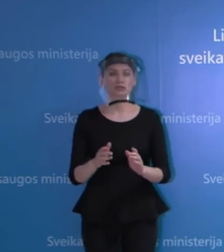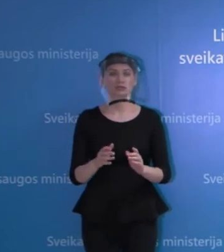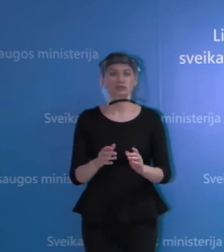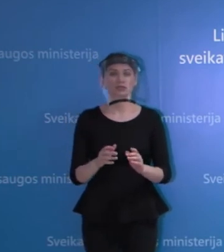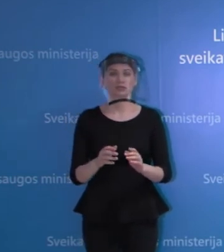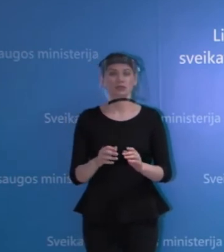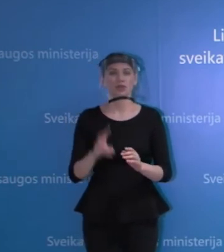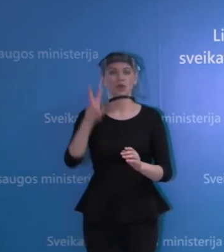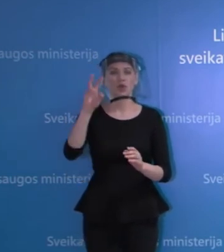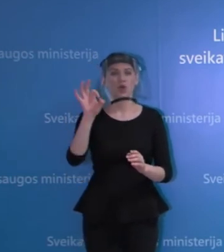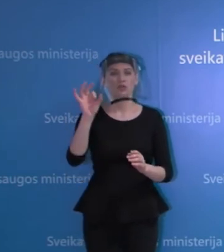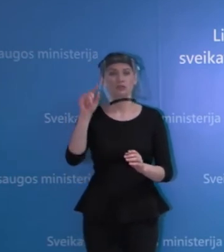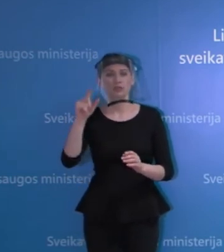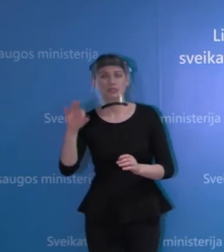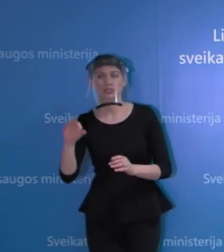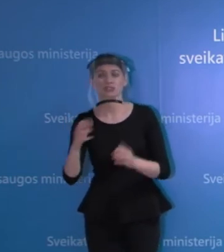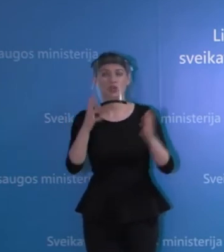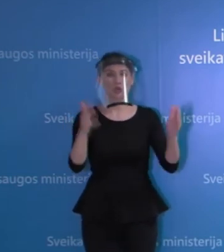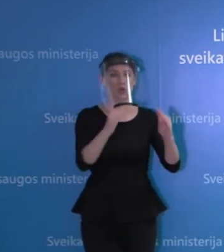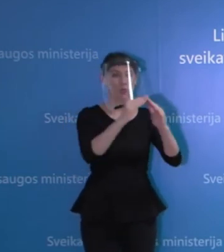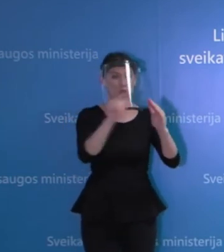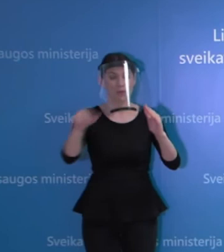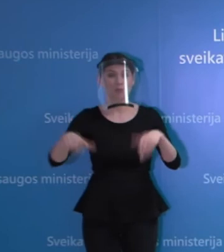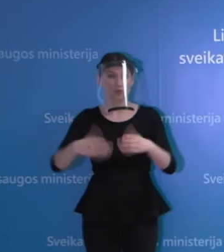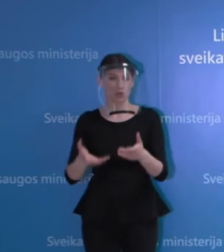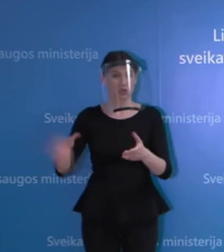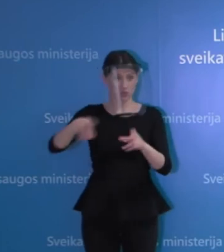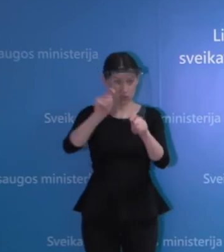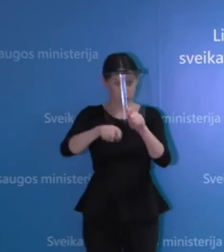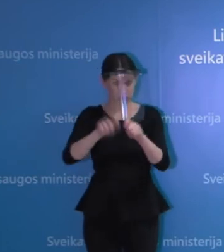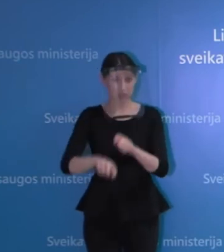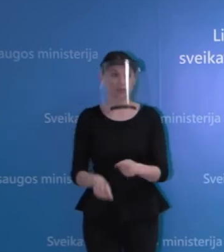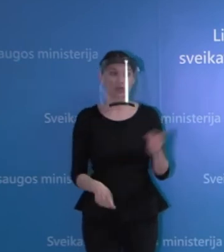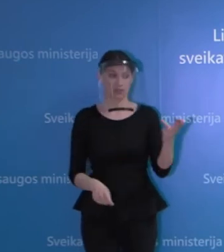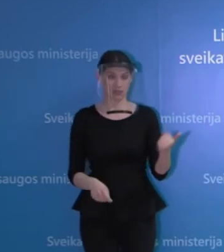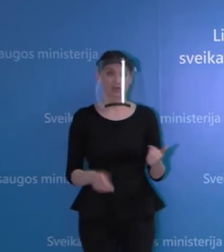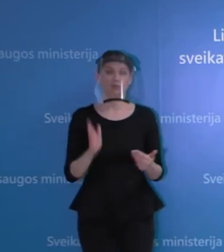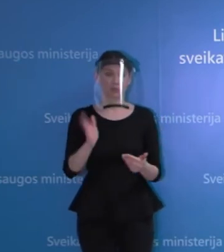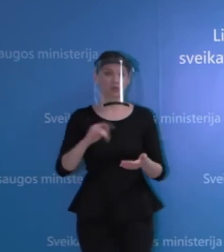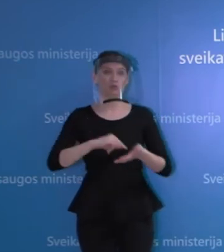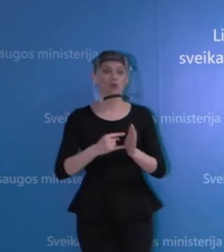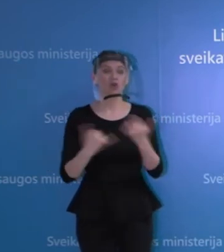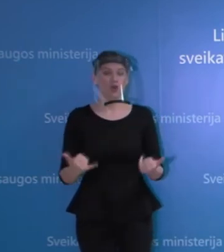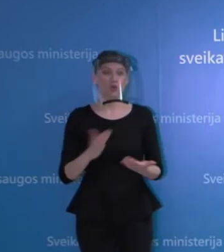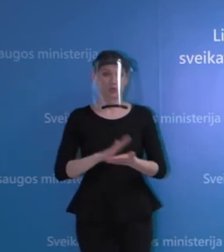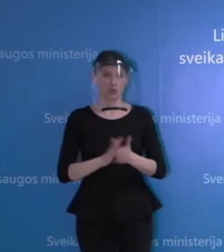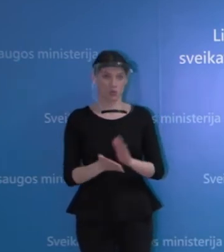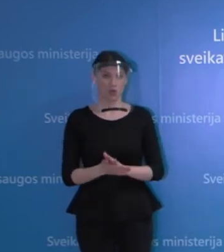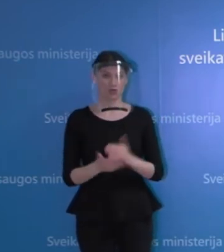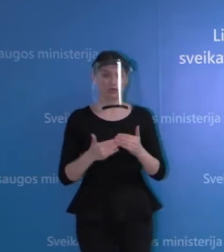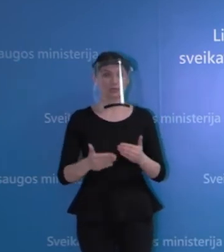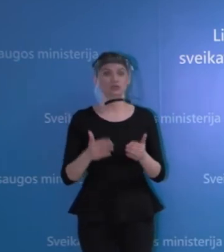ir globos įstaiguose? Taip, ne tik, numatoma, bet ir rengiama ir tiek slaugos, tiek globos